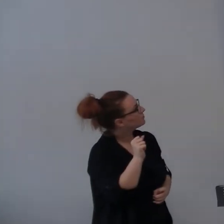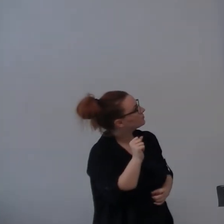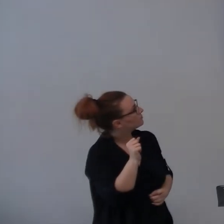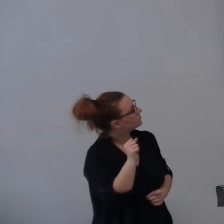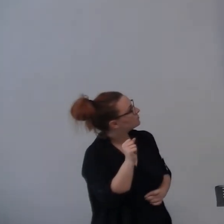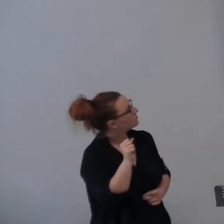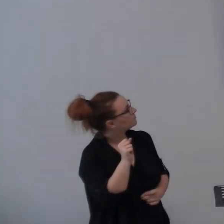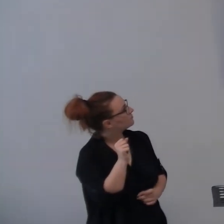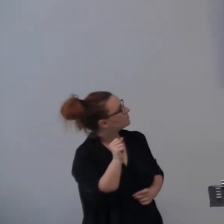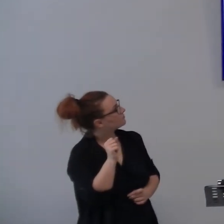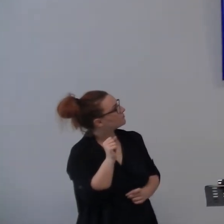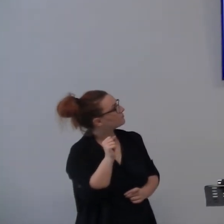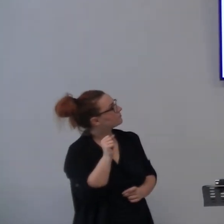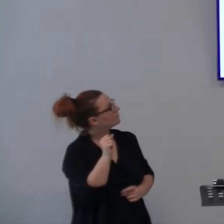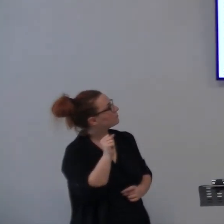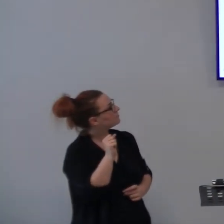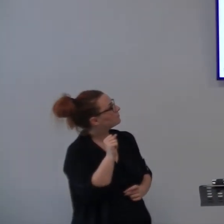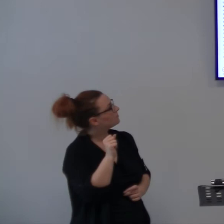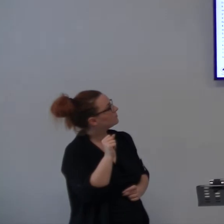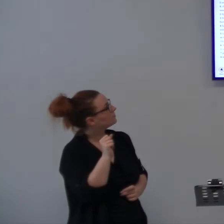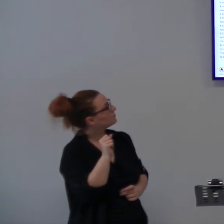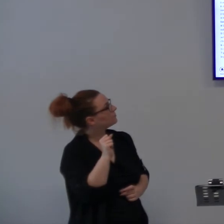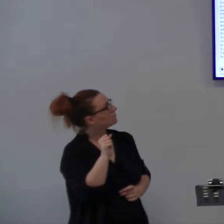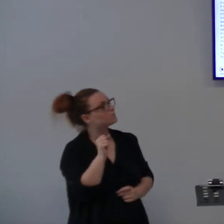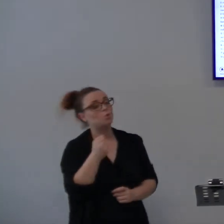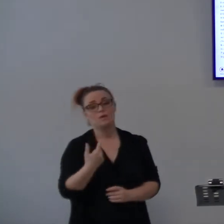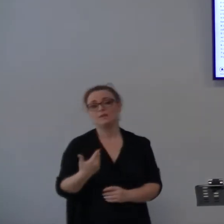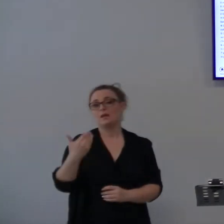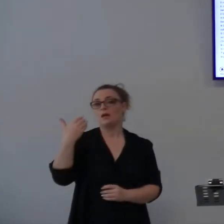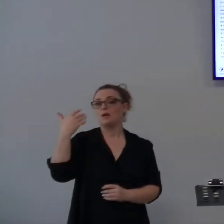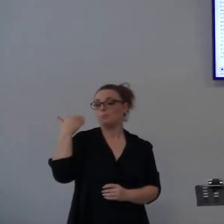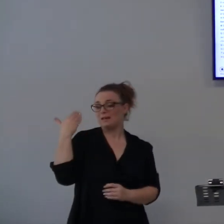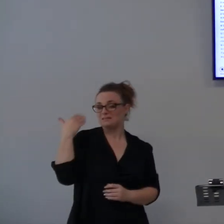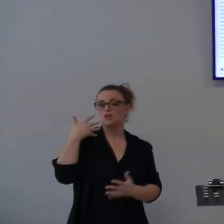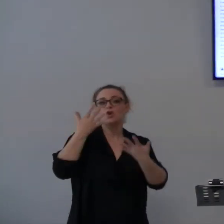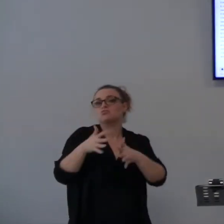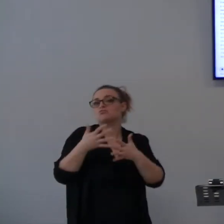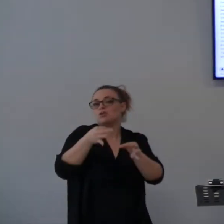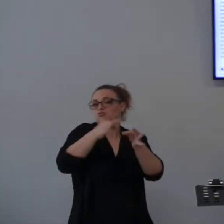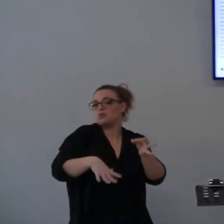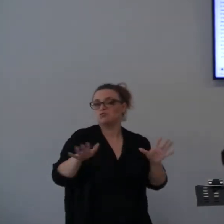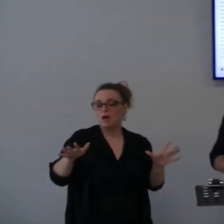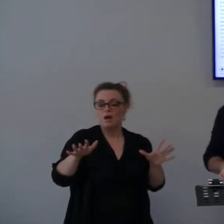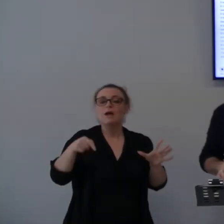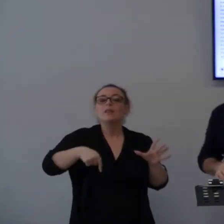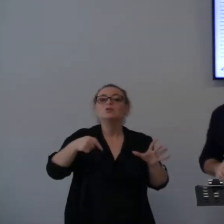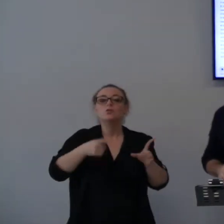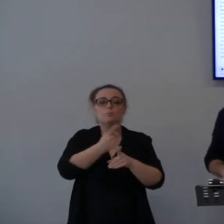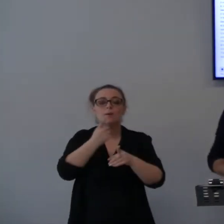scusa. Le cose di prima sono avvenute. Lui dice da adesso.